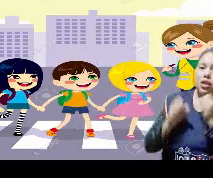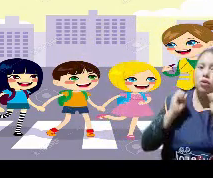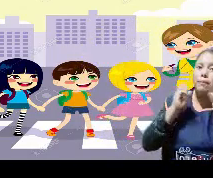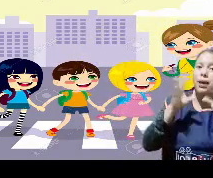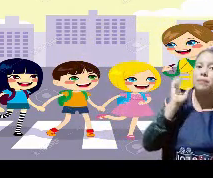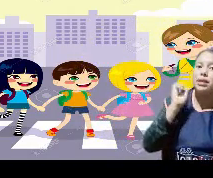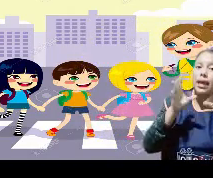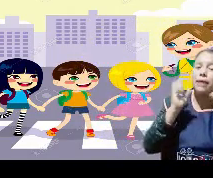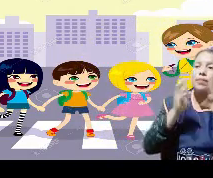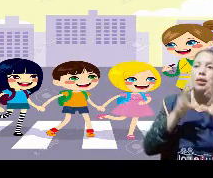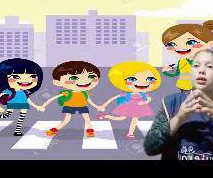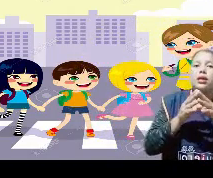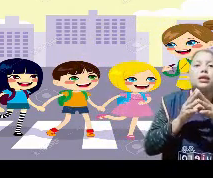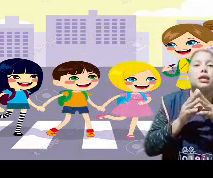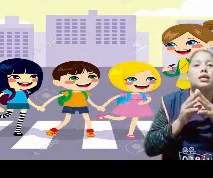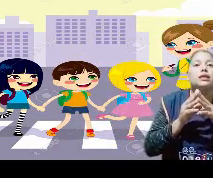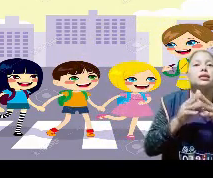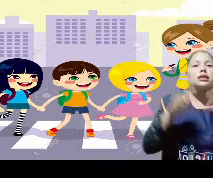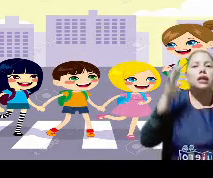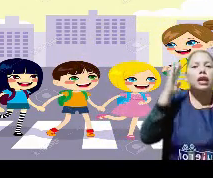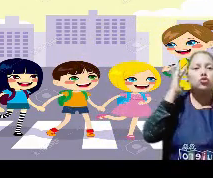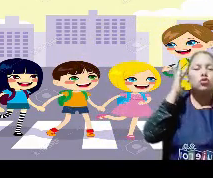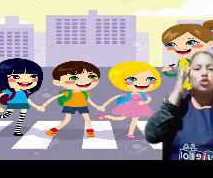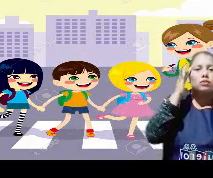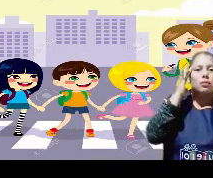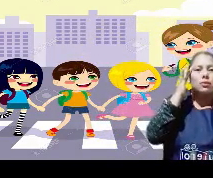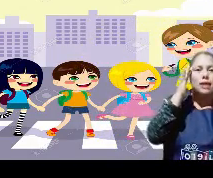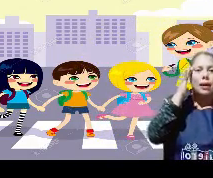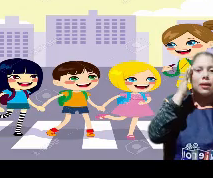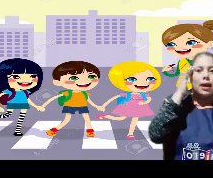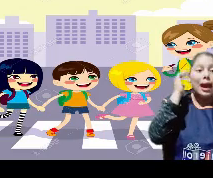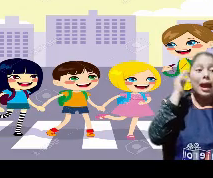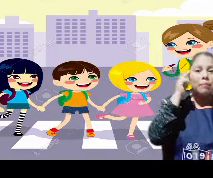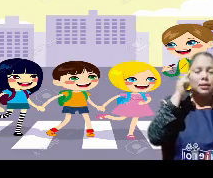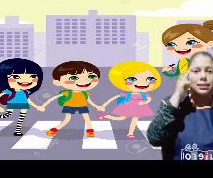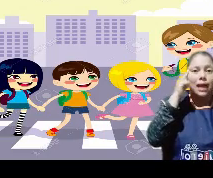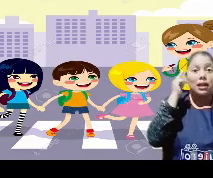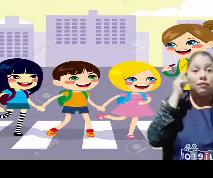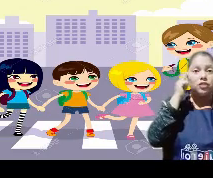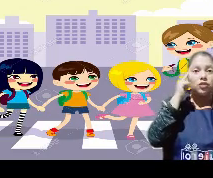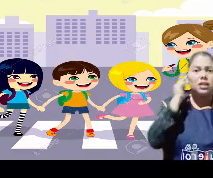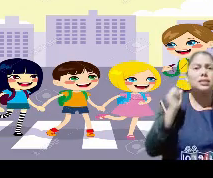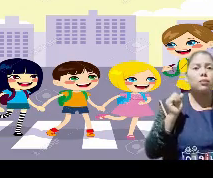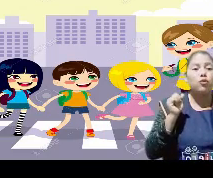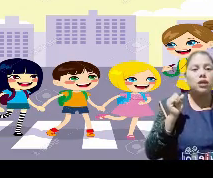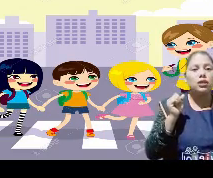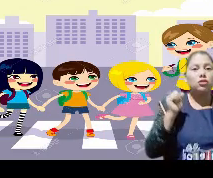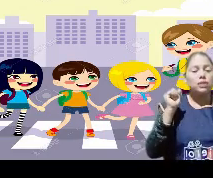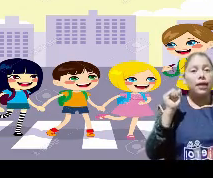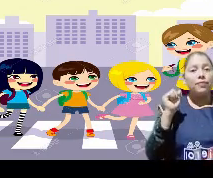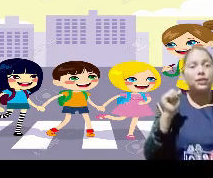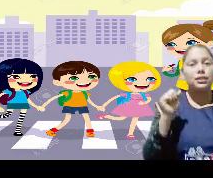amarillo, palpitea, quiere decir que nosotros vamos a pensar, reflexionar, y a estar muy